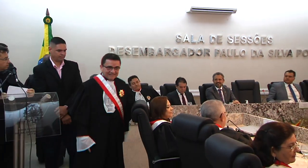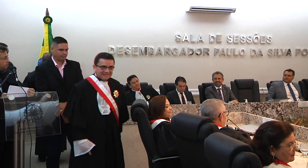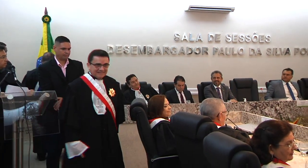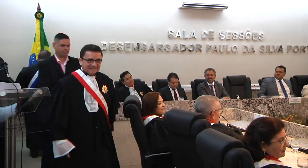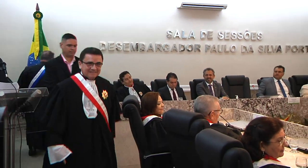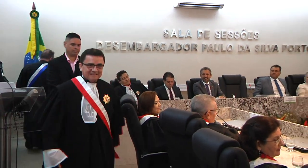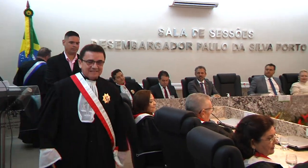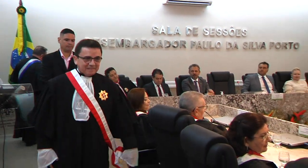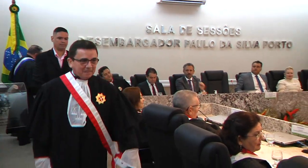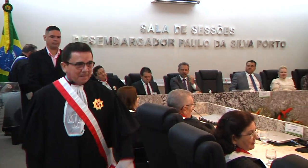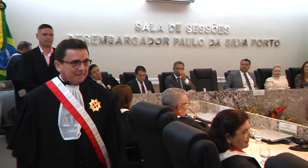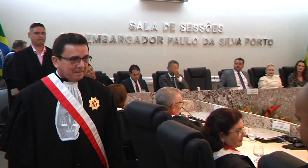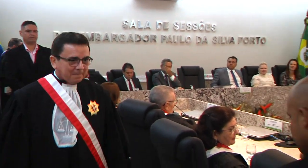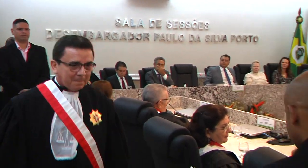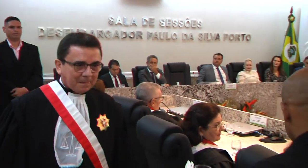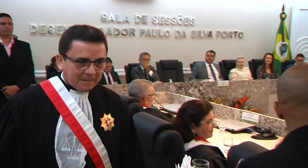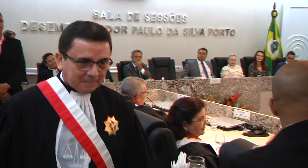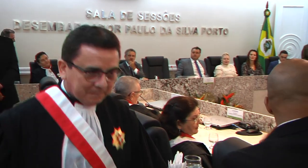Amém.